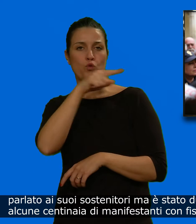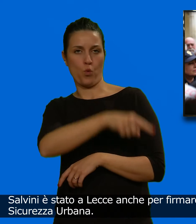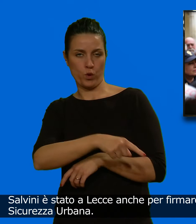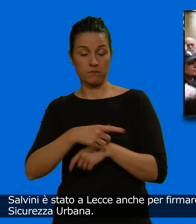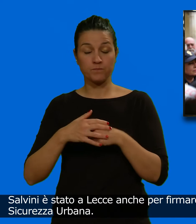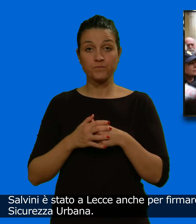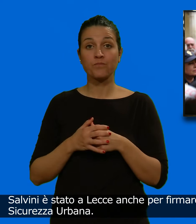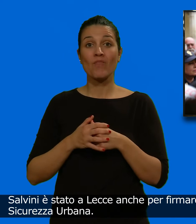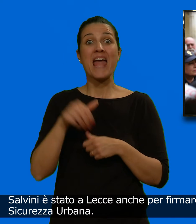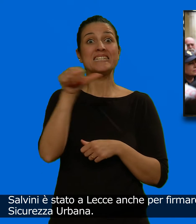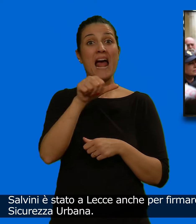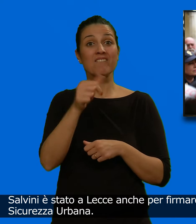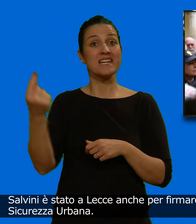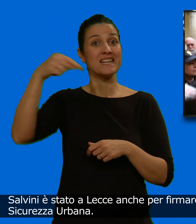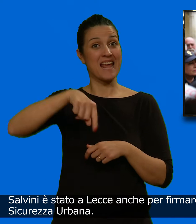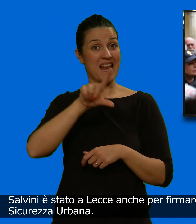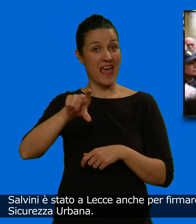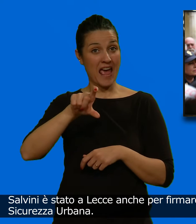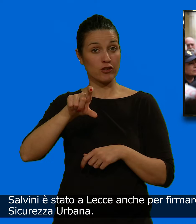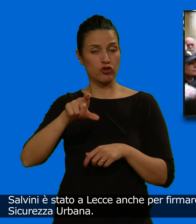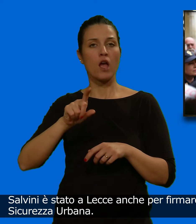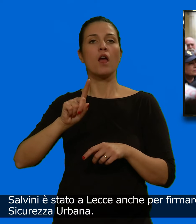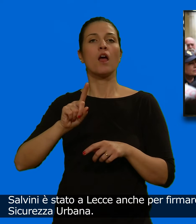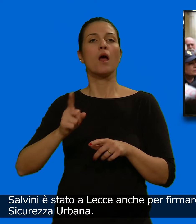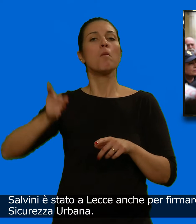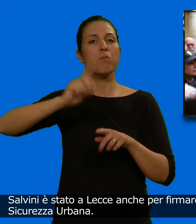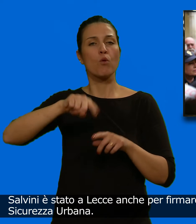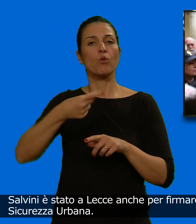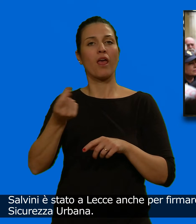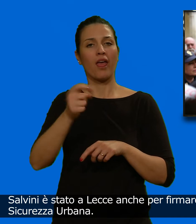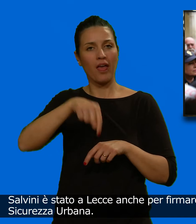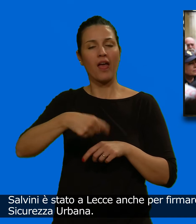Salvini è stato a Lecce anche per firmare un nuovo patto per la sicurezza urbana.